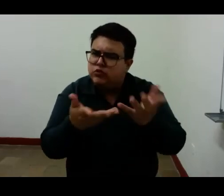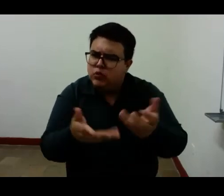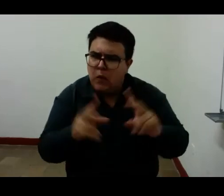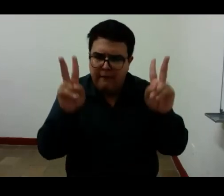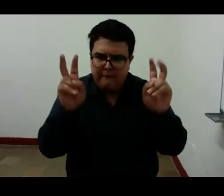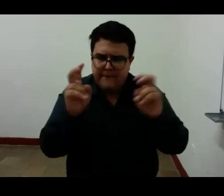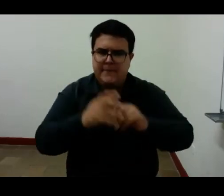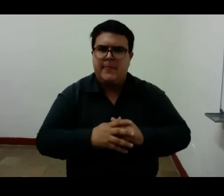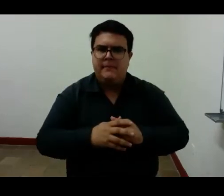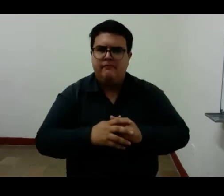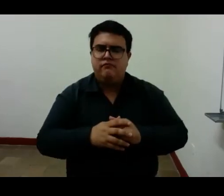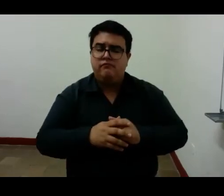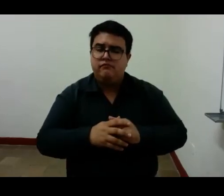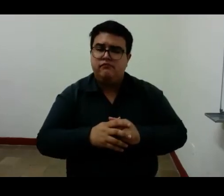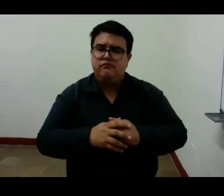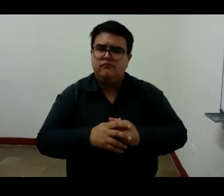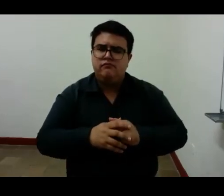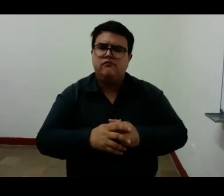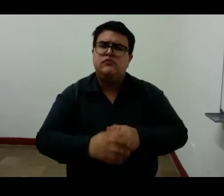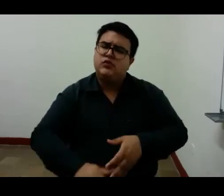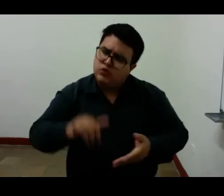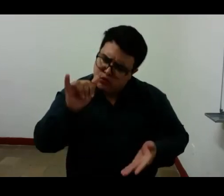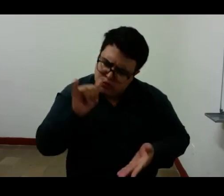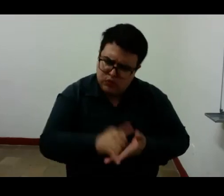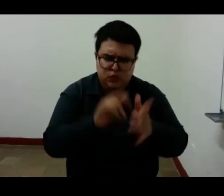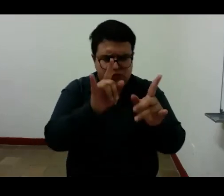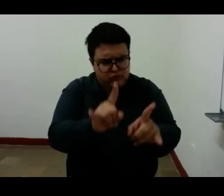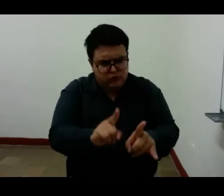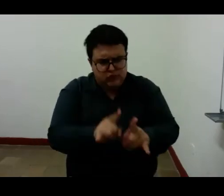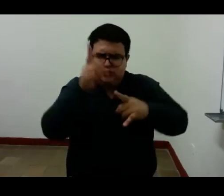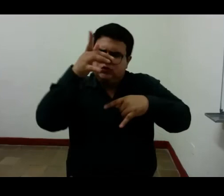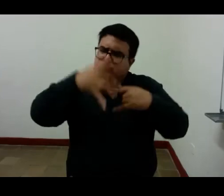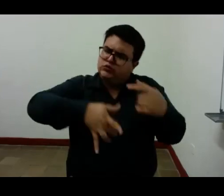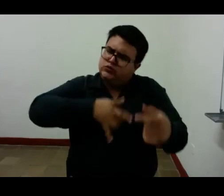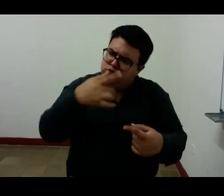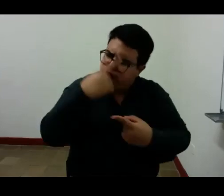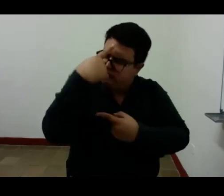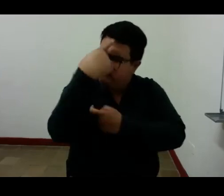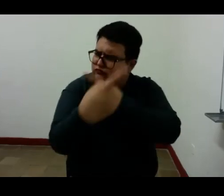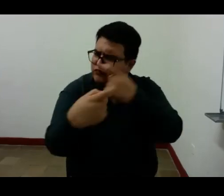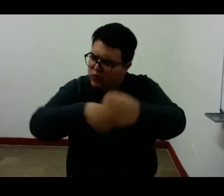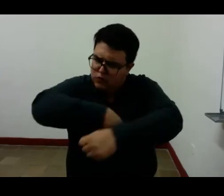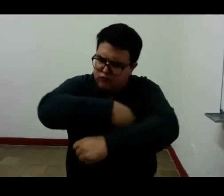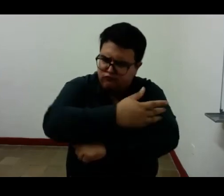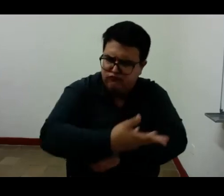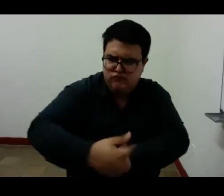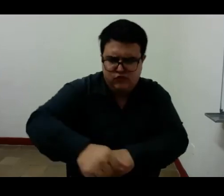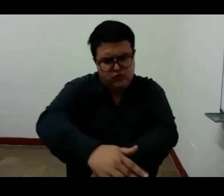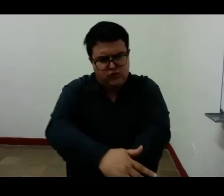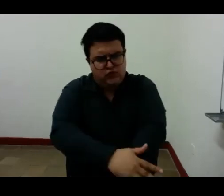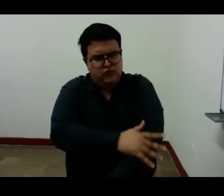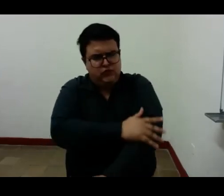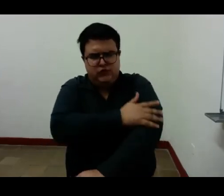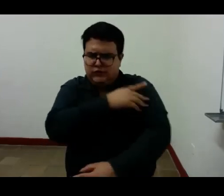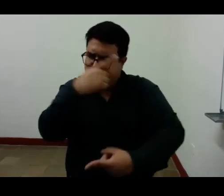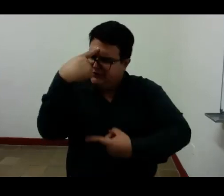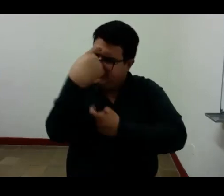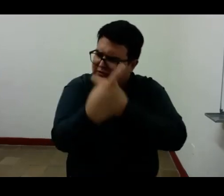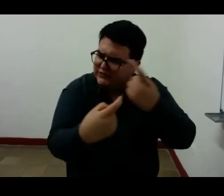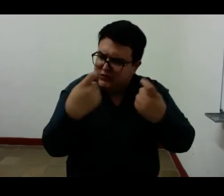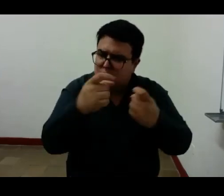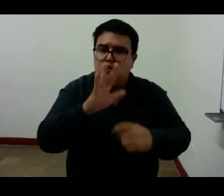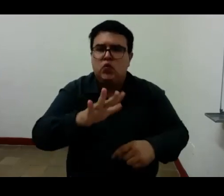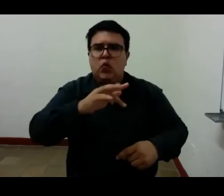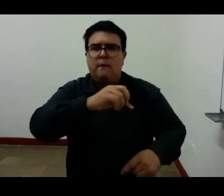y aún más lo siente por tornarse asunto literario solo que dice Pesóa